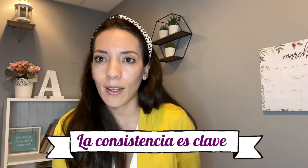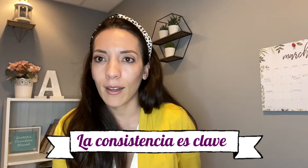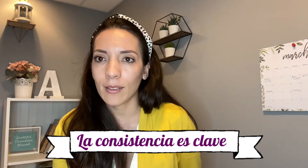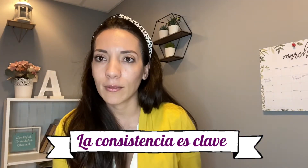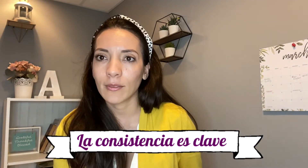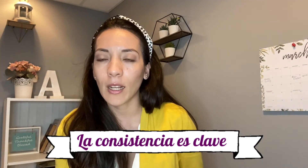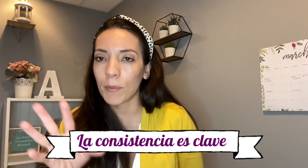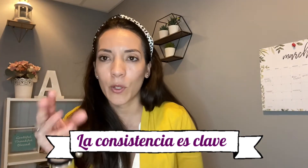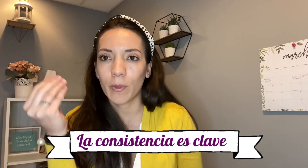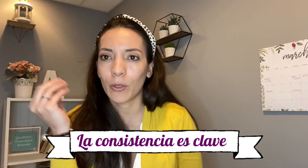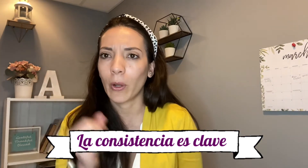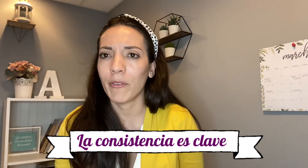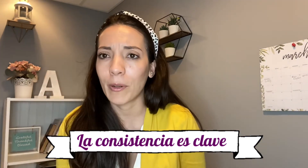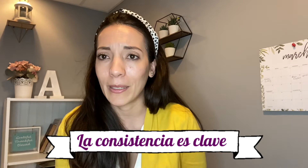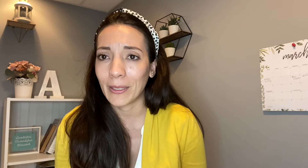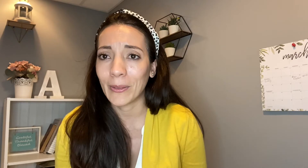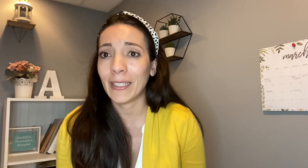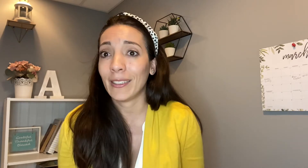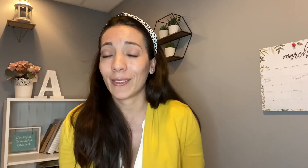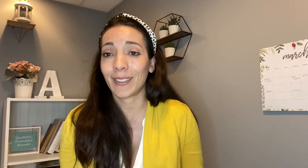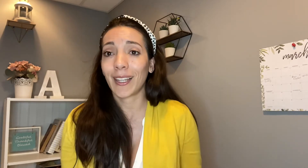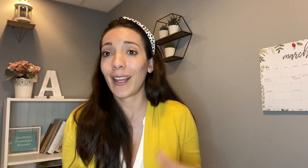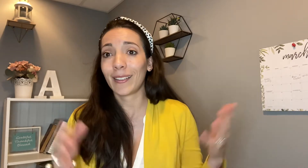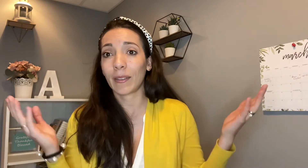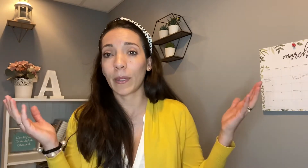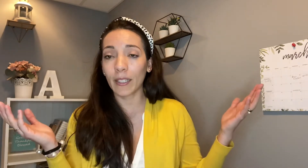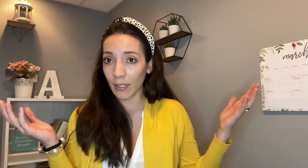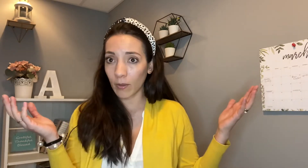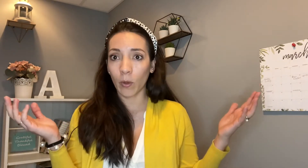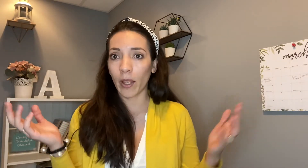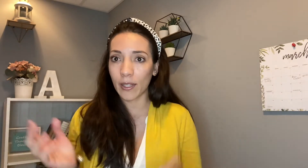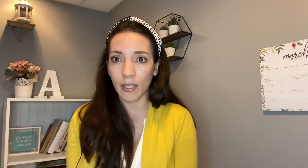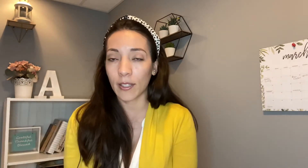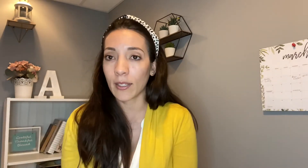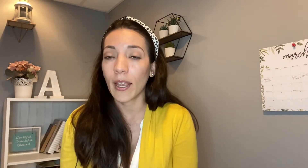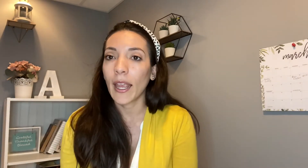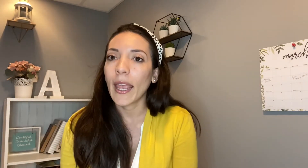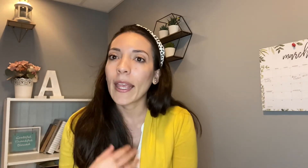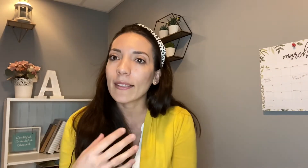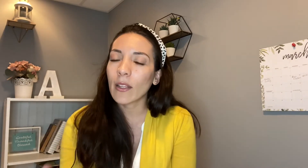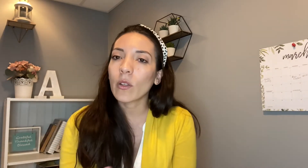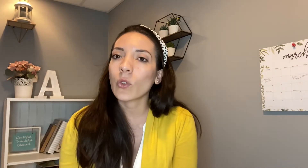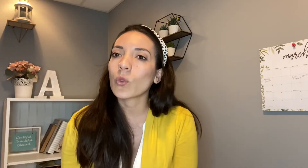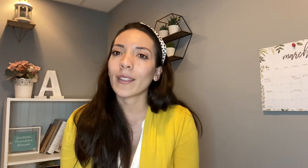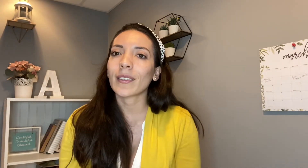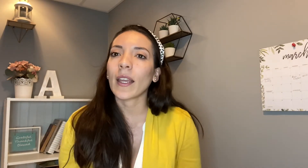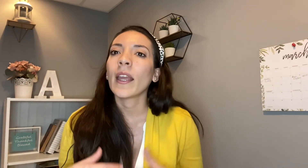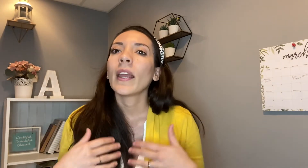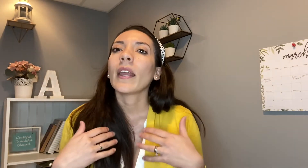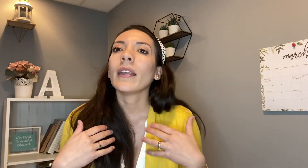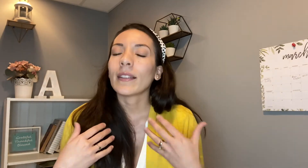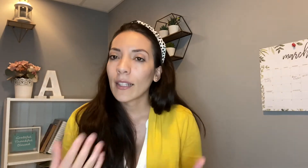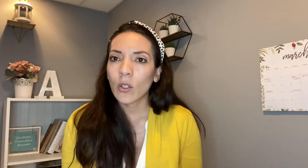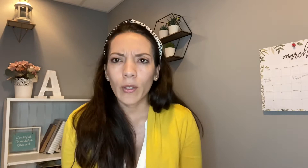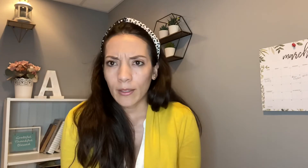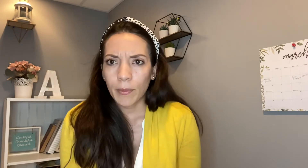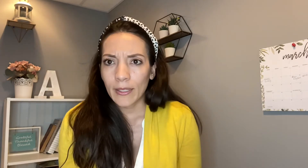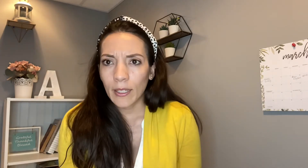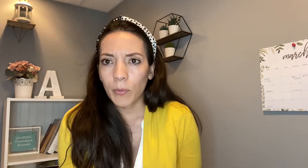absorbido toda la información y entonces ya él esté practicando el lenguaje de señas es algo que tú tienes que ir haciendo desde el principio